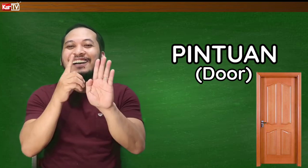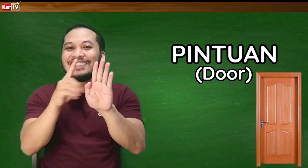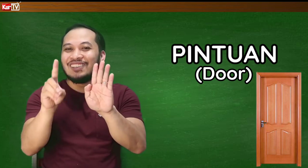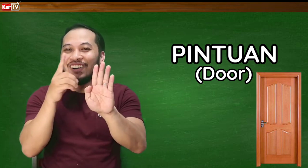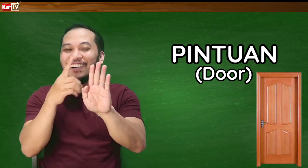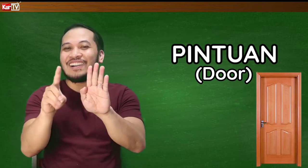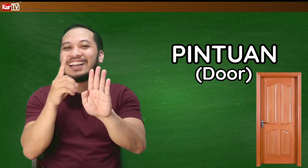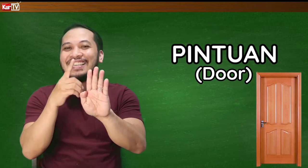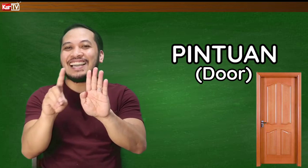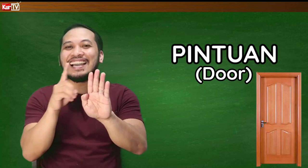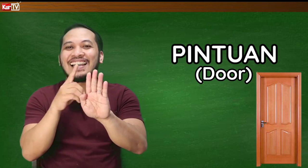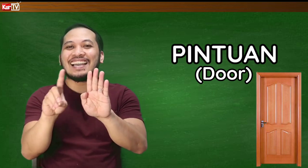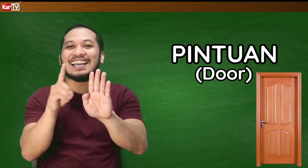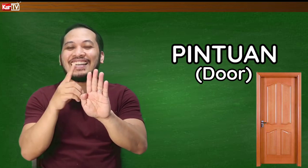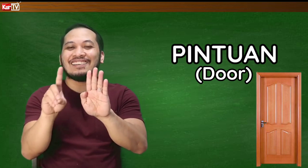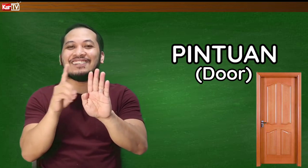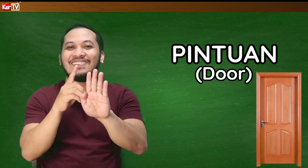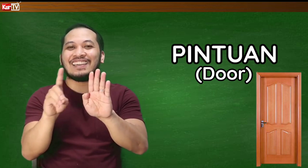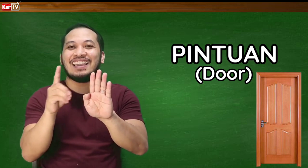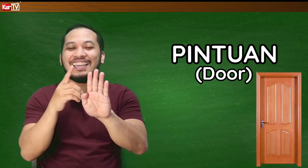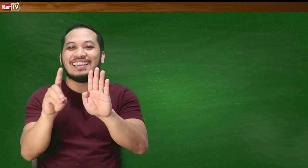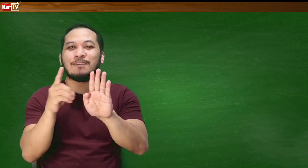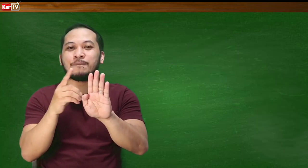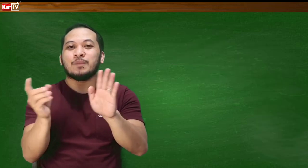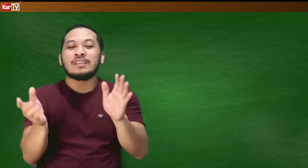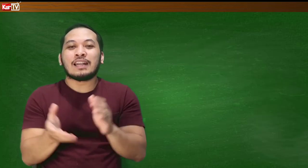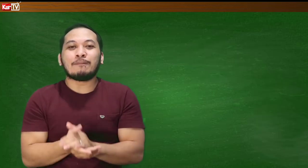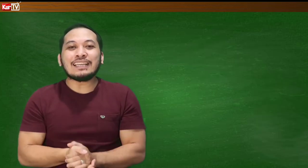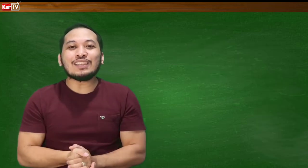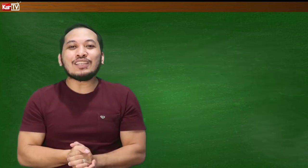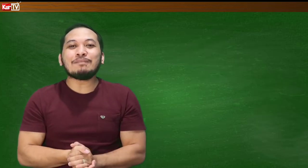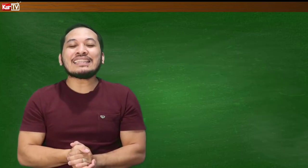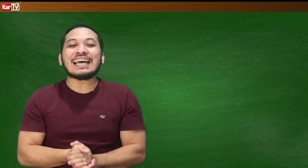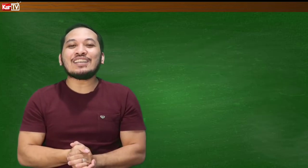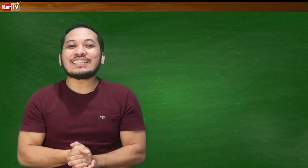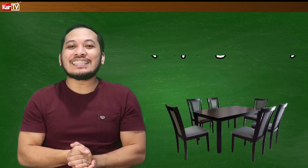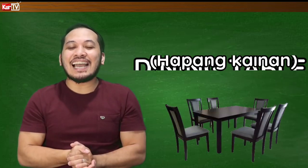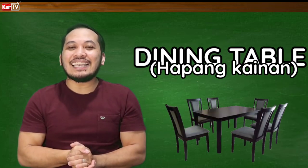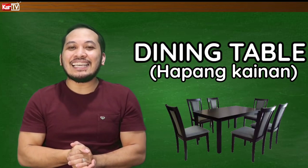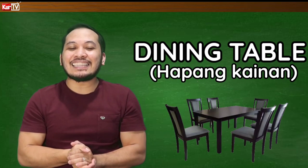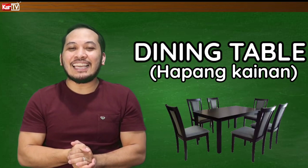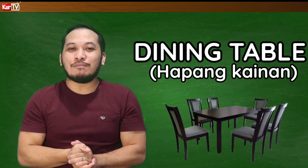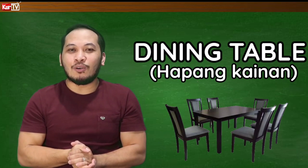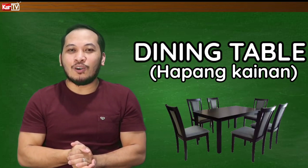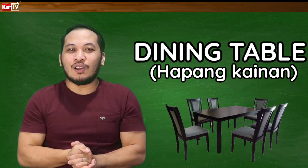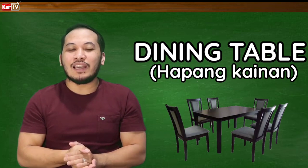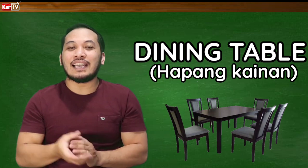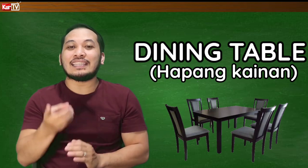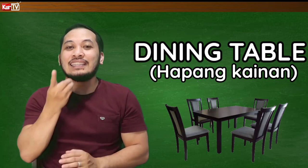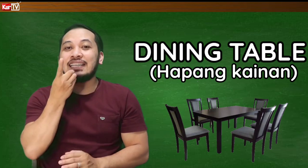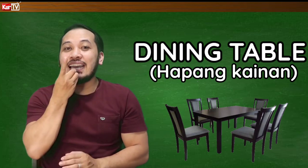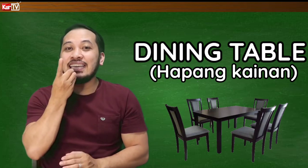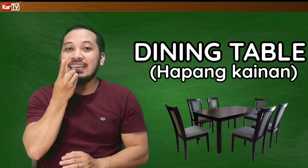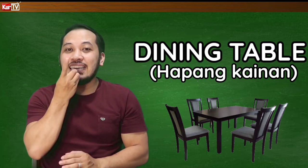Door. Ayan. Okay. Kapag nagtin naman tayo sa dining table, ayan, dining